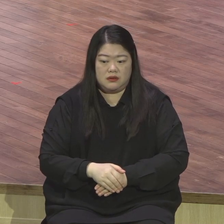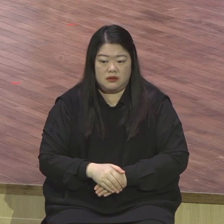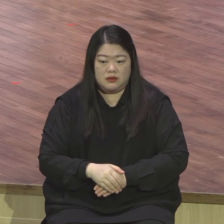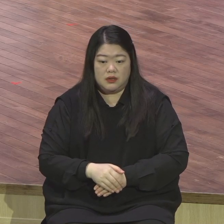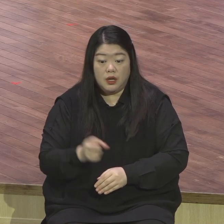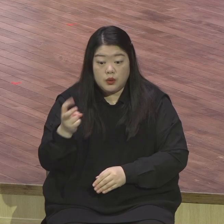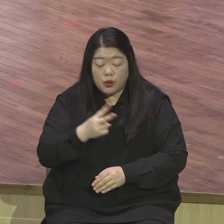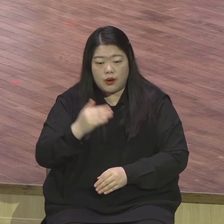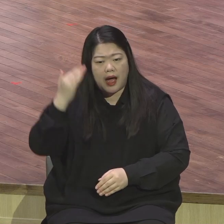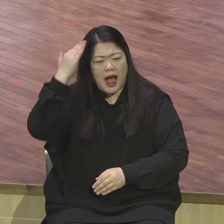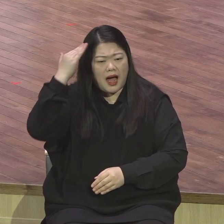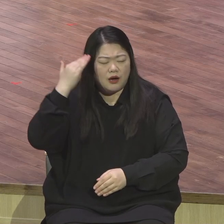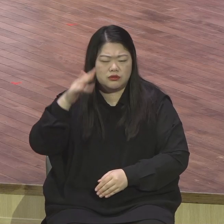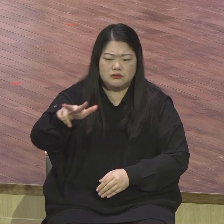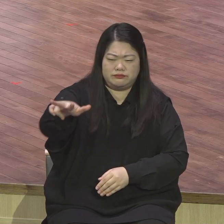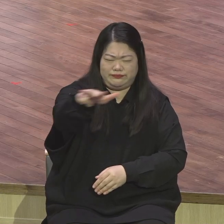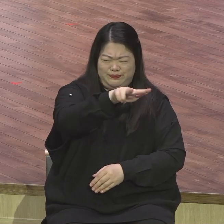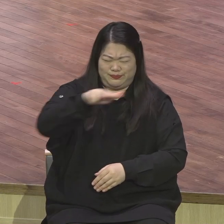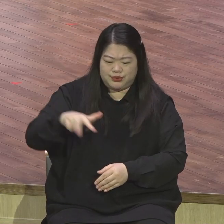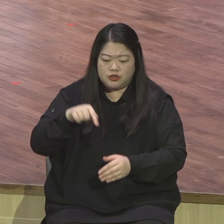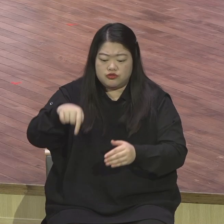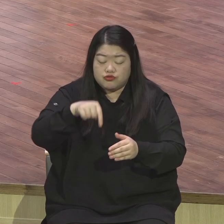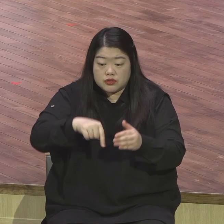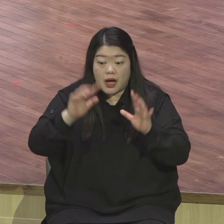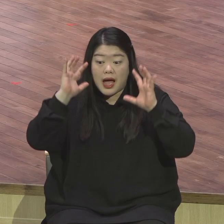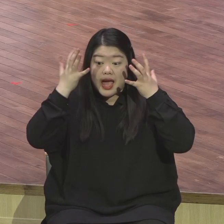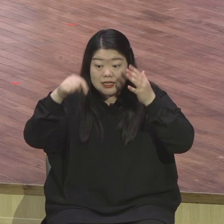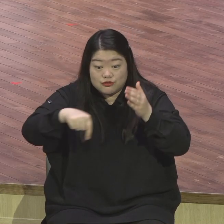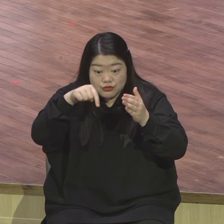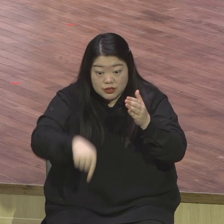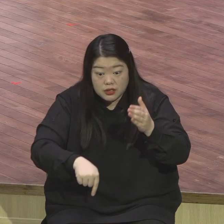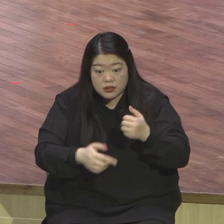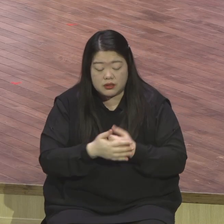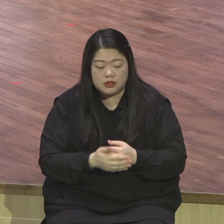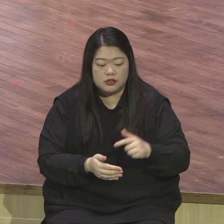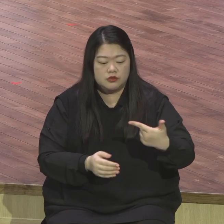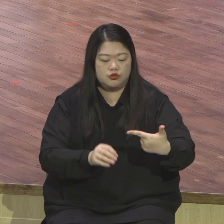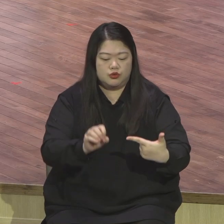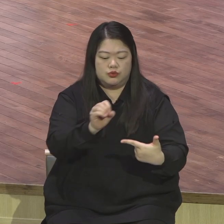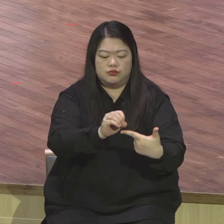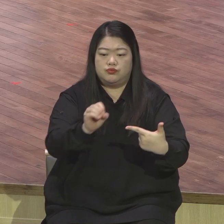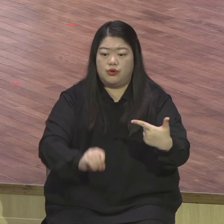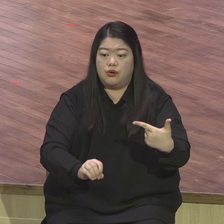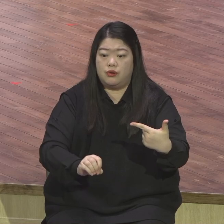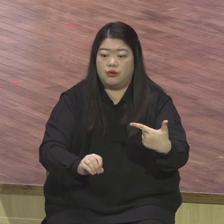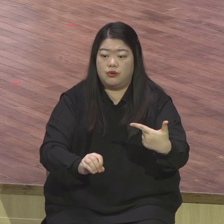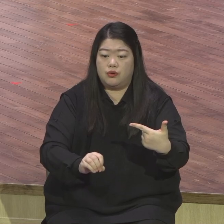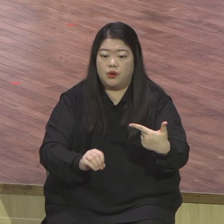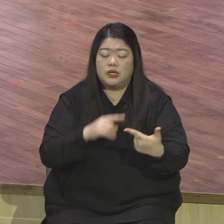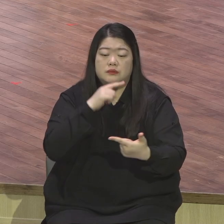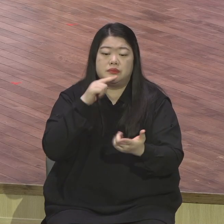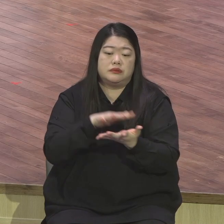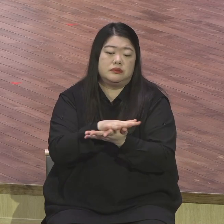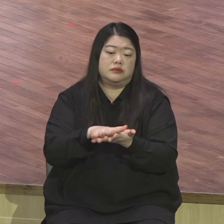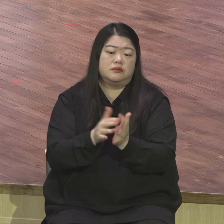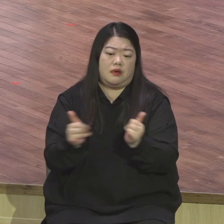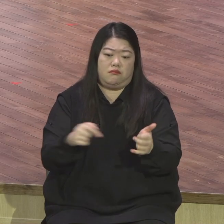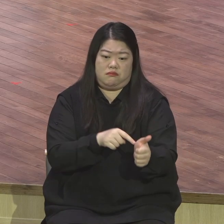%가 다민족이다. 그러니까 결혼을 하는데 결혼을 하는데 결혼을 하는 한 상이 10상 중에 한